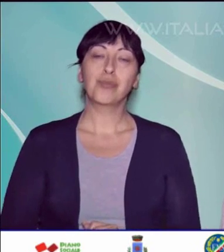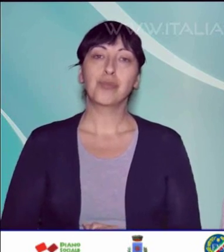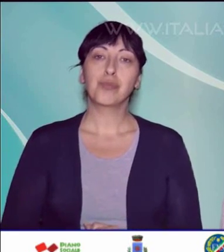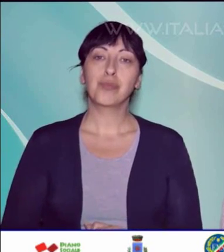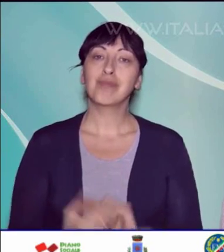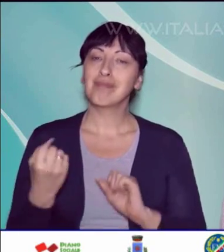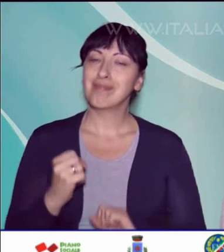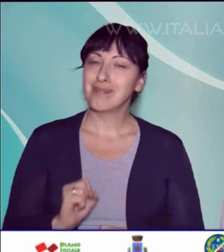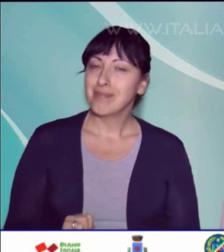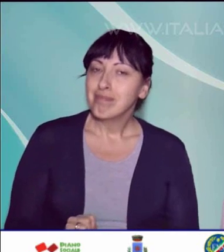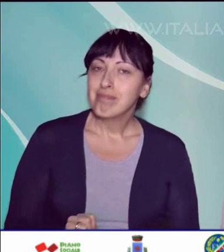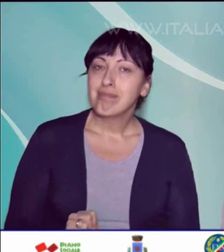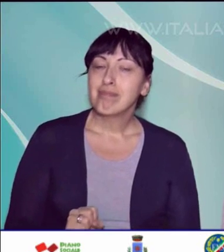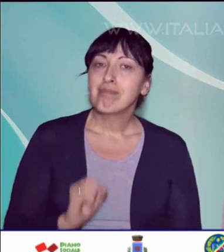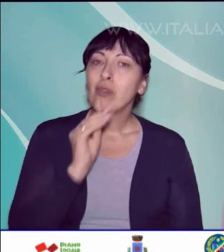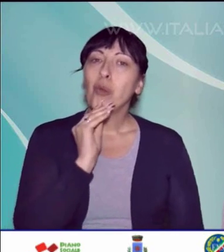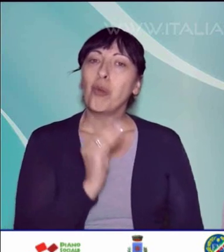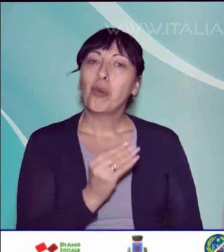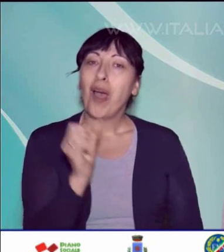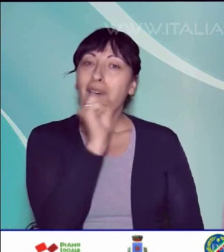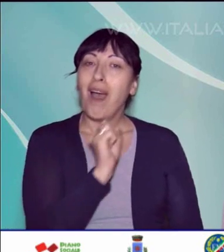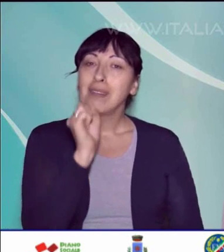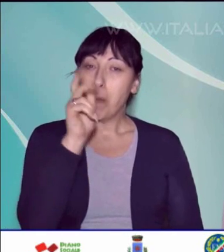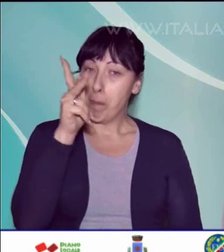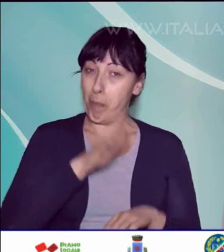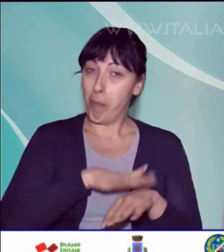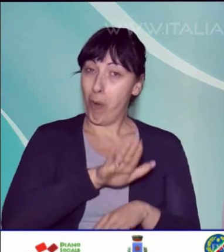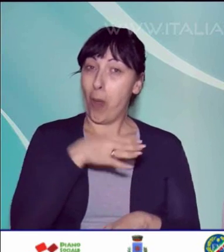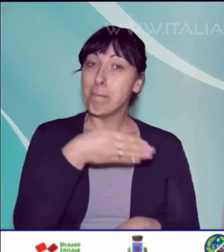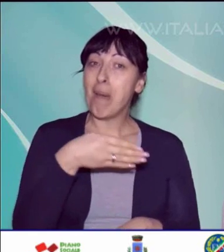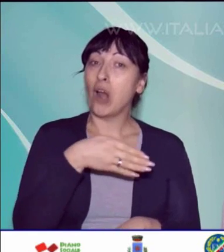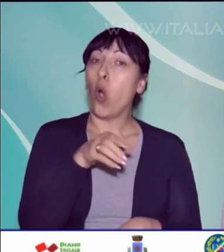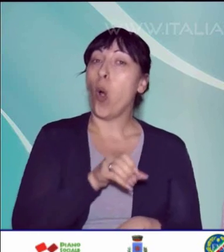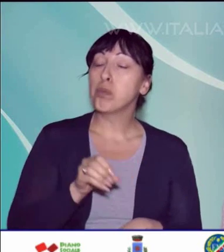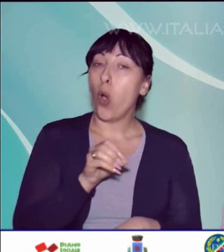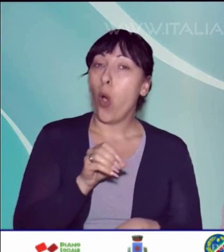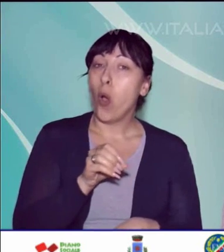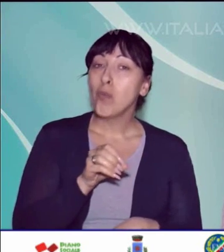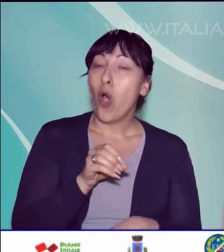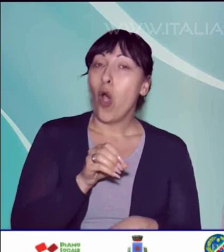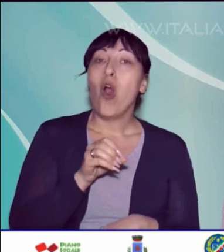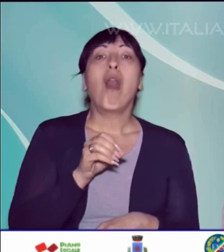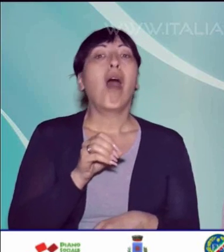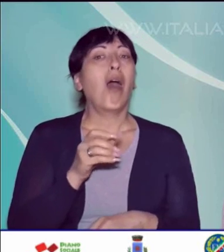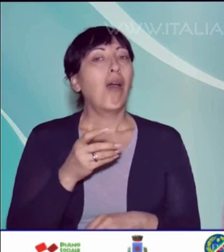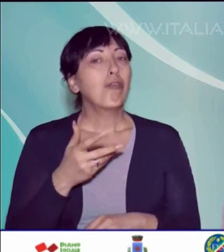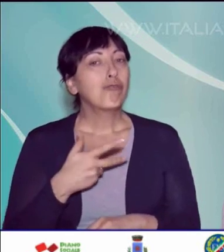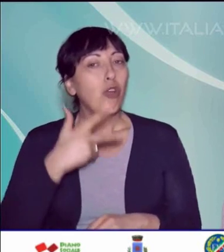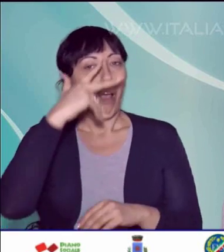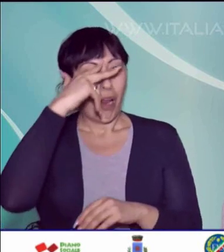Ancora una volta il giovane cantante pollese Marco Ompromolla conquista un importante